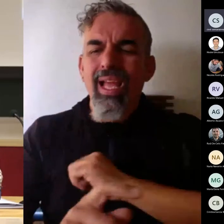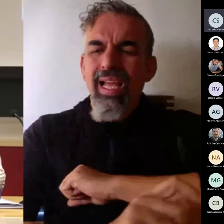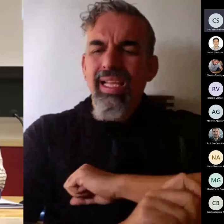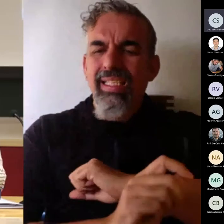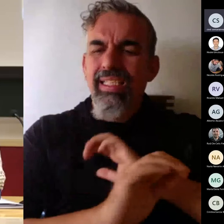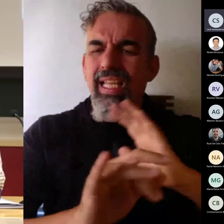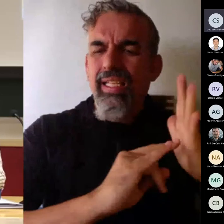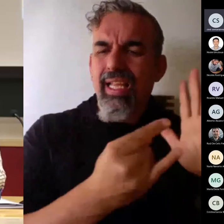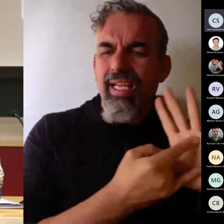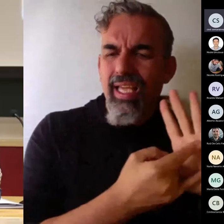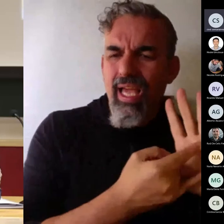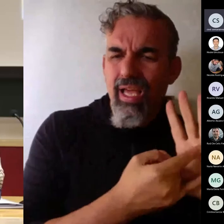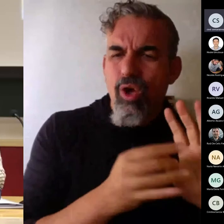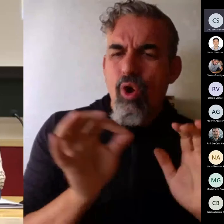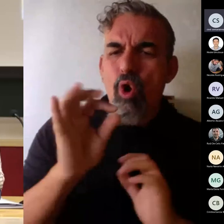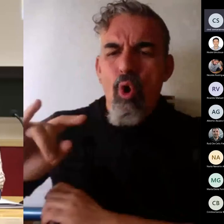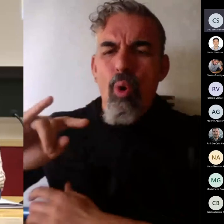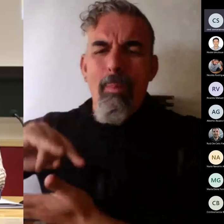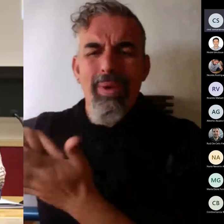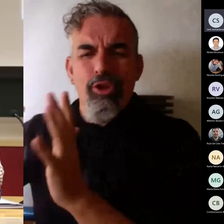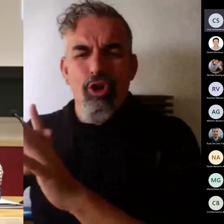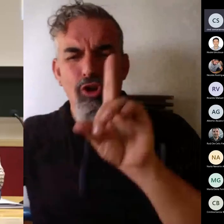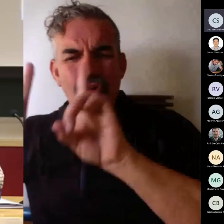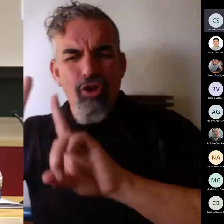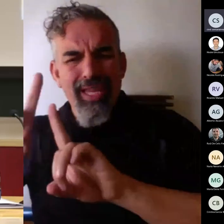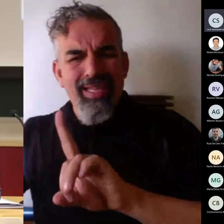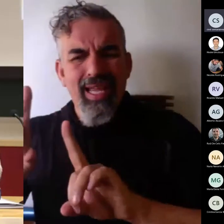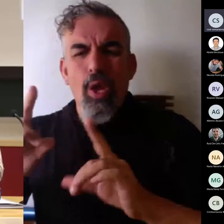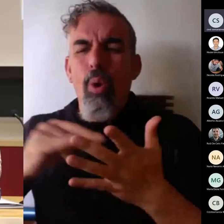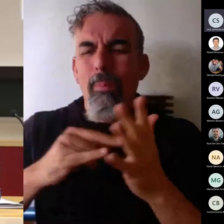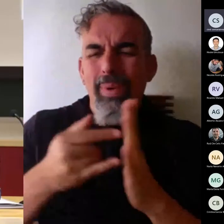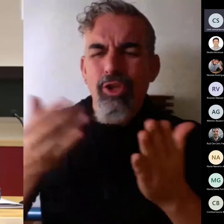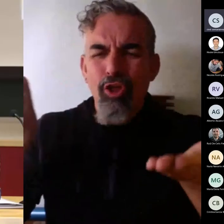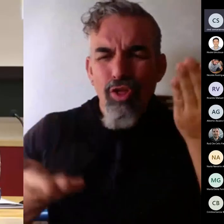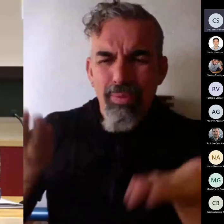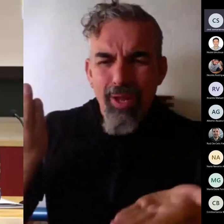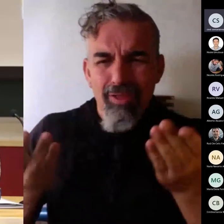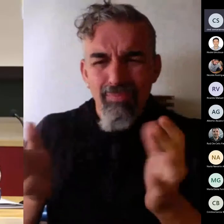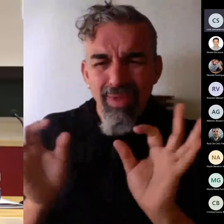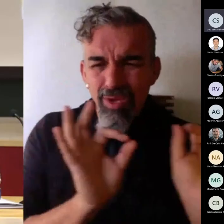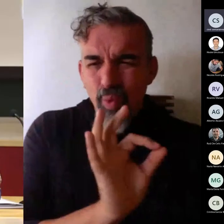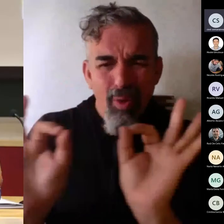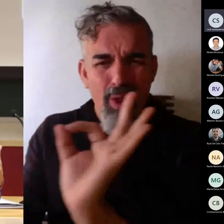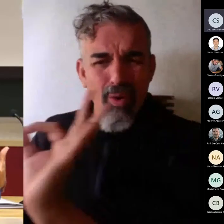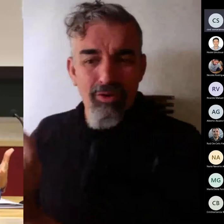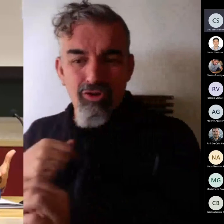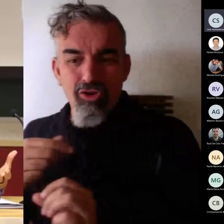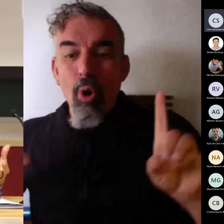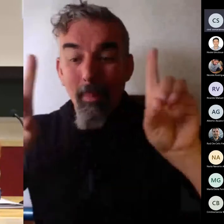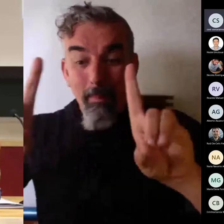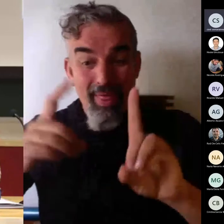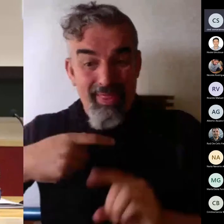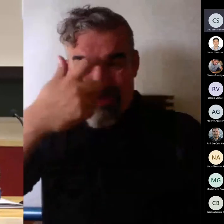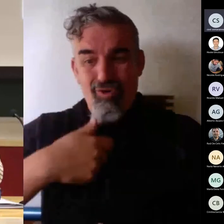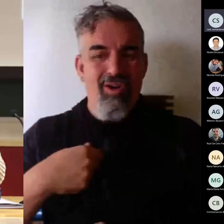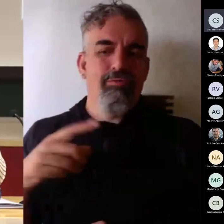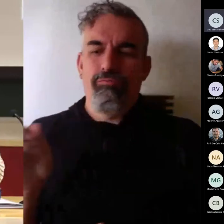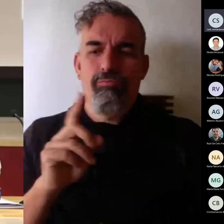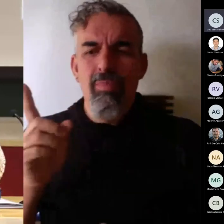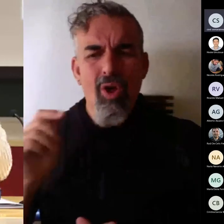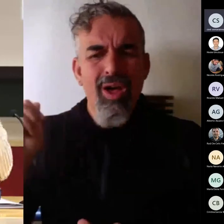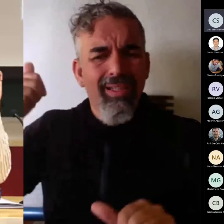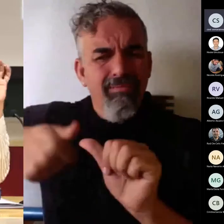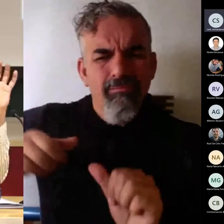metodológica que una metodología docente que un método de evaluación que yo no soy pedagoga y a lo largo de todos estos años he aprendido